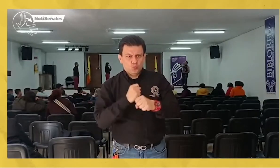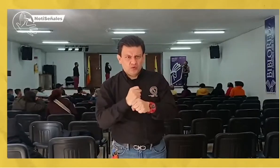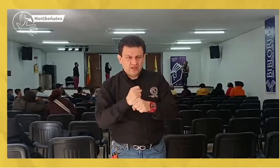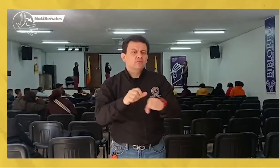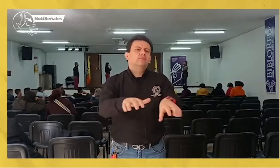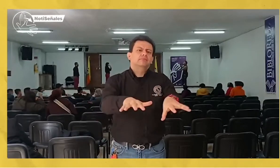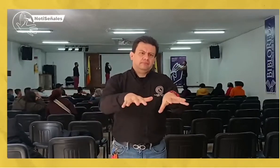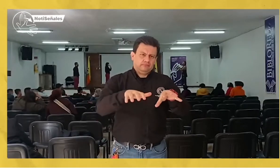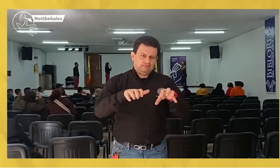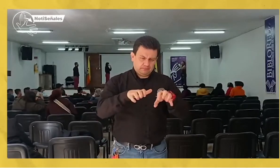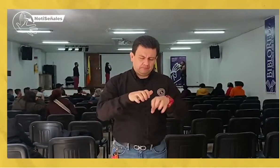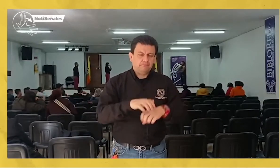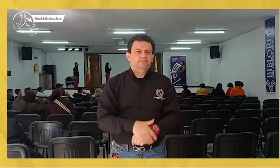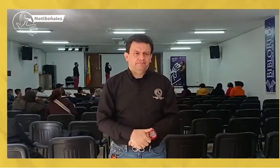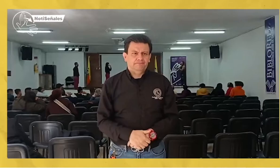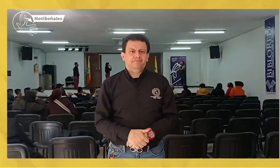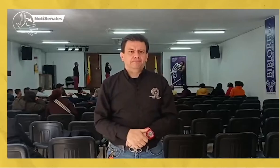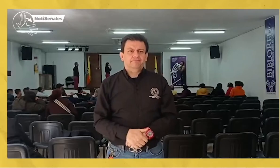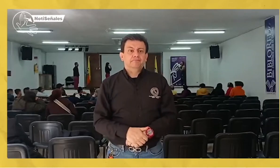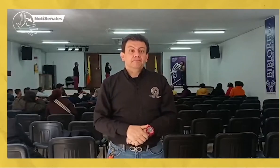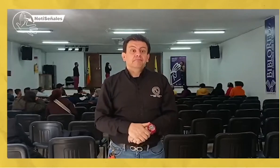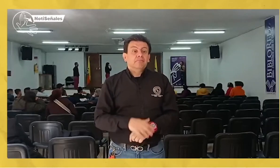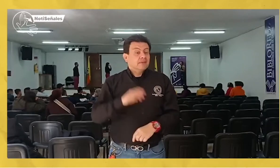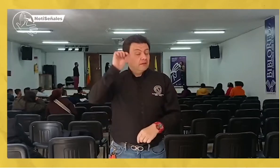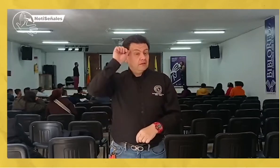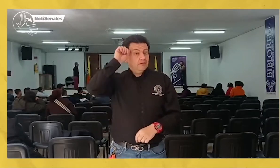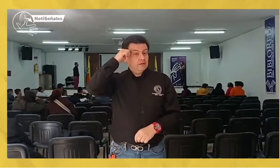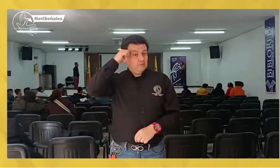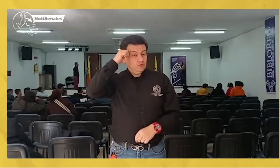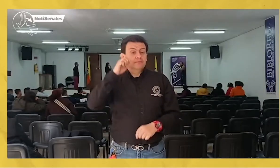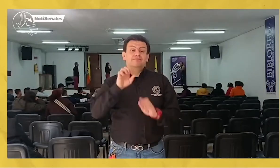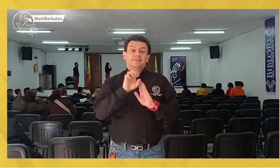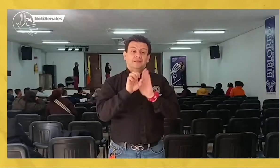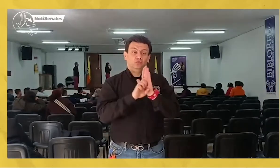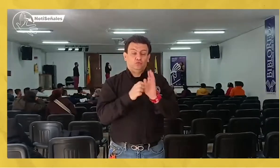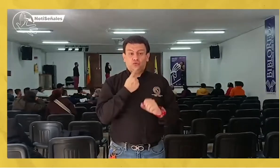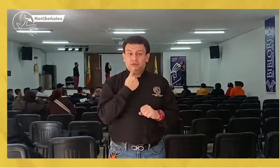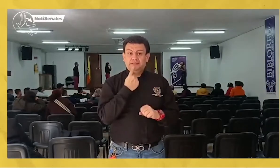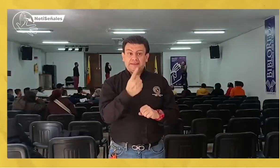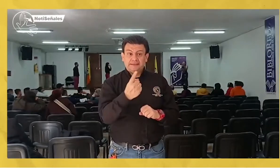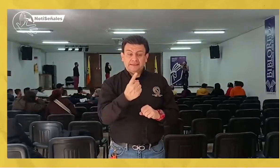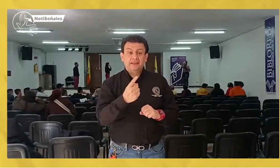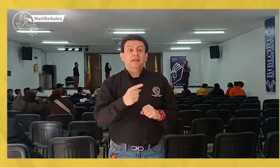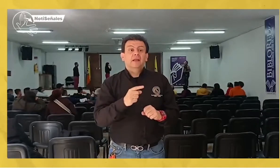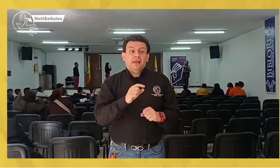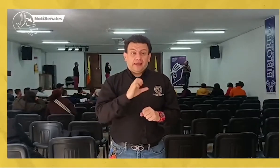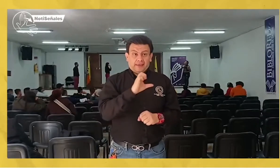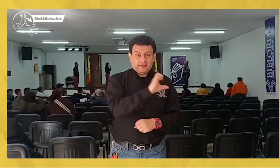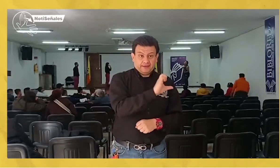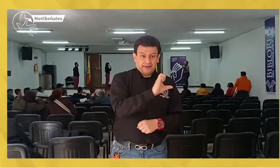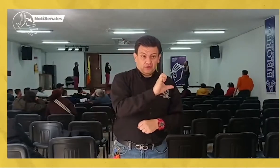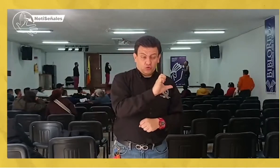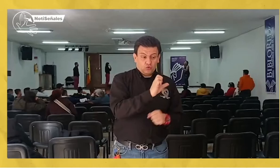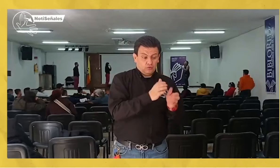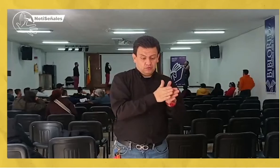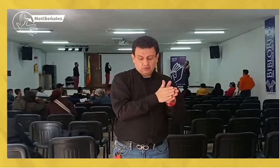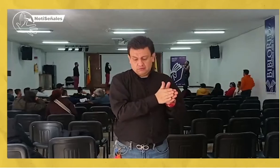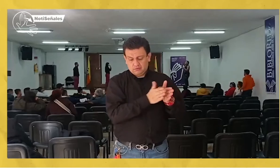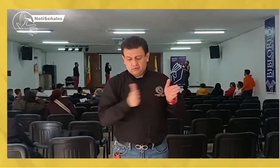realizar cada año espacios como este. Recordando lo que los estatutos contemplan frente a este tema,